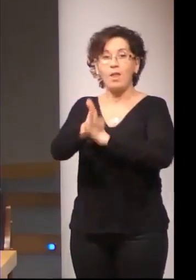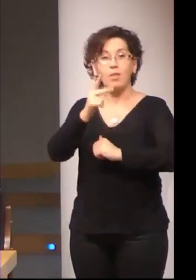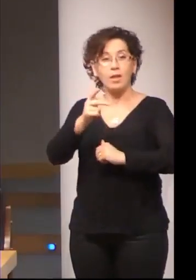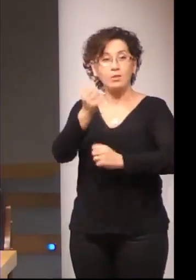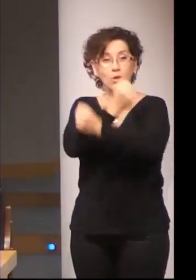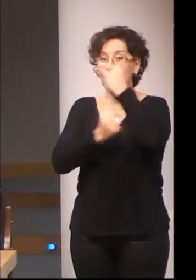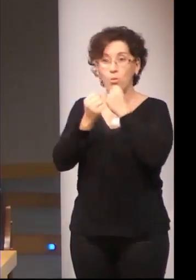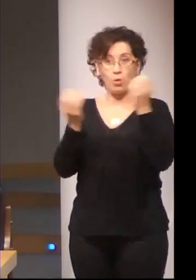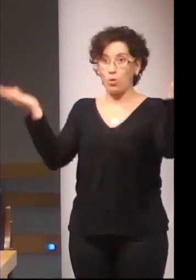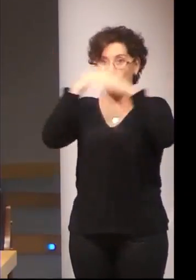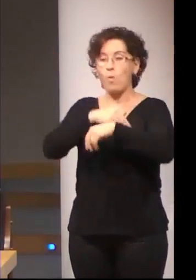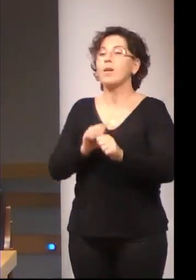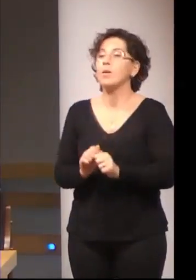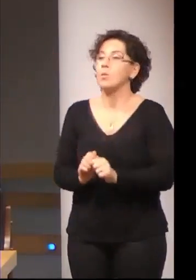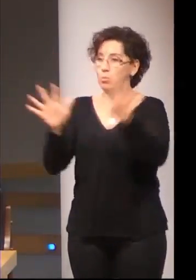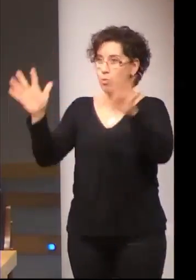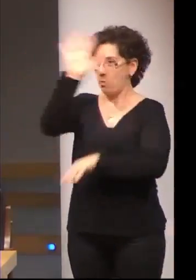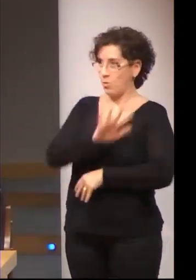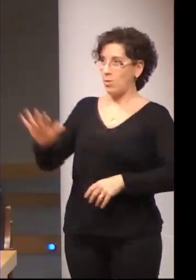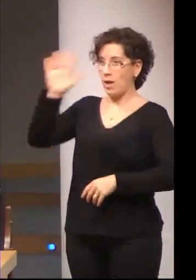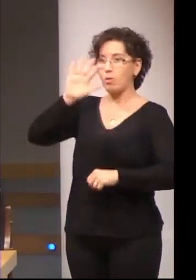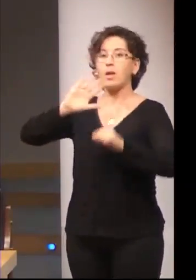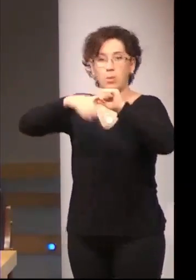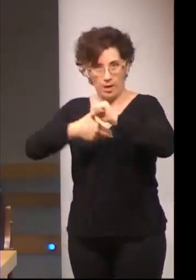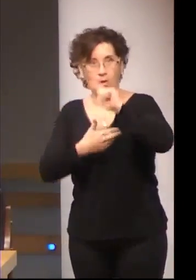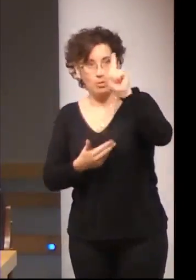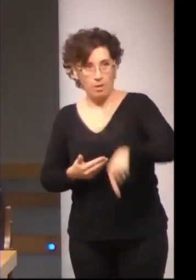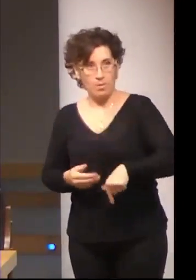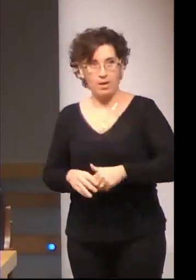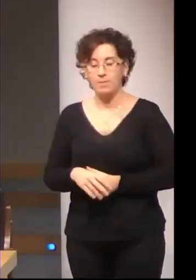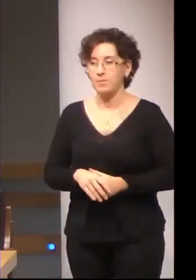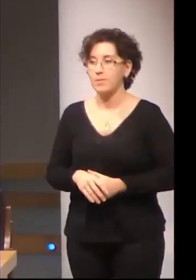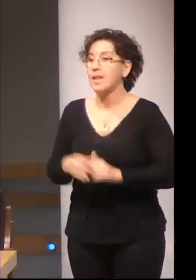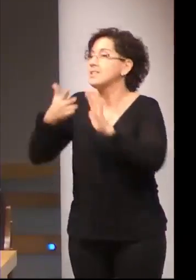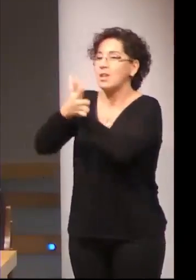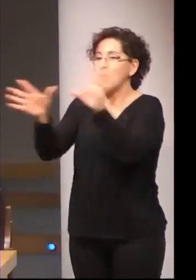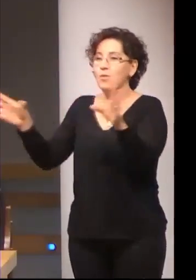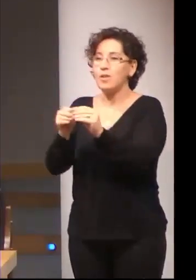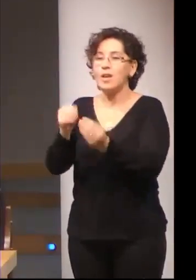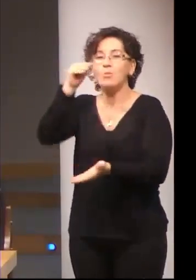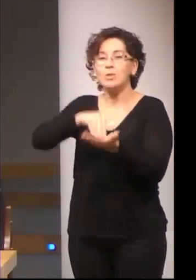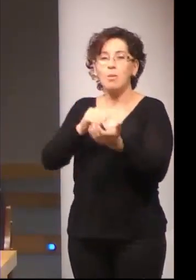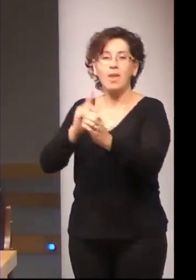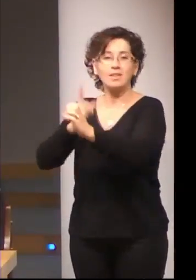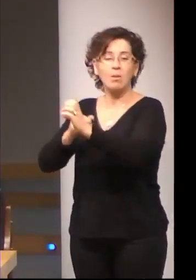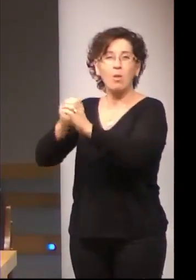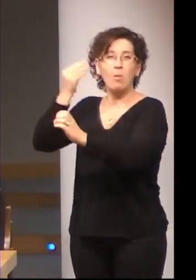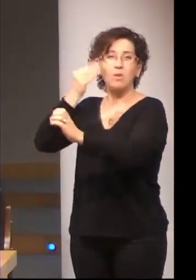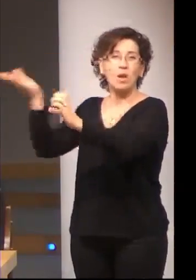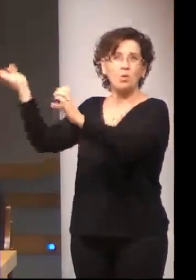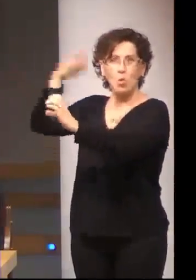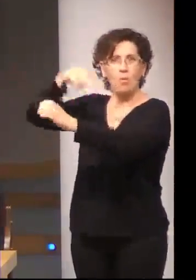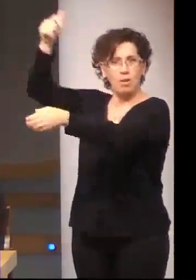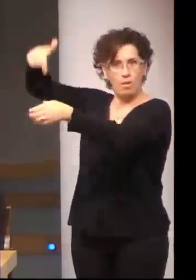asociativo, nacional e iberoamericano. A veces, Extremadura es una gran desconocida, pero no por eso